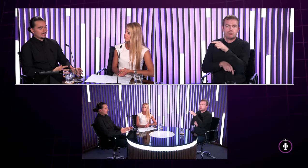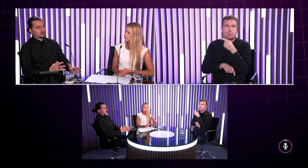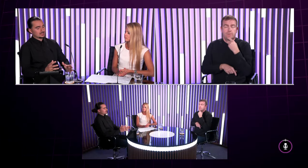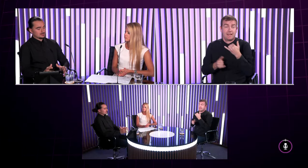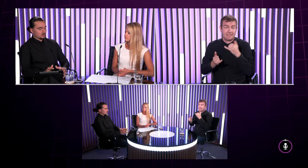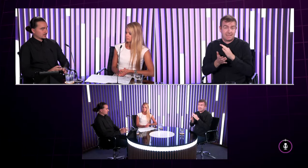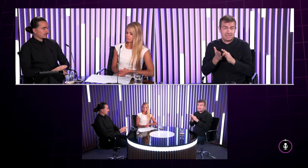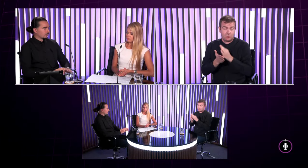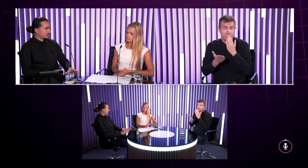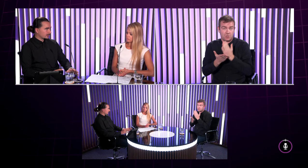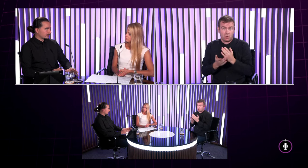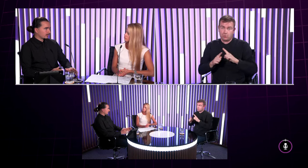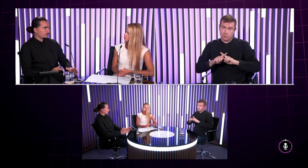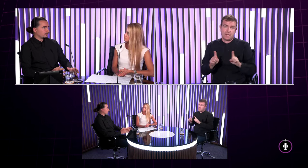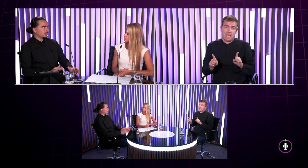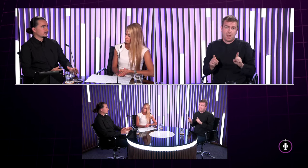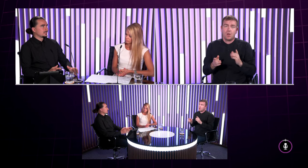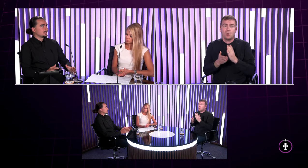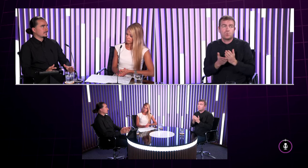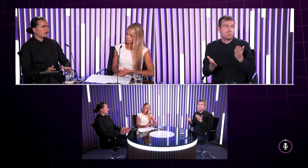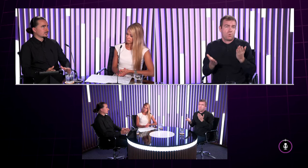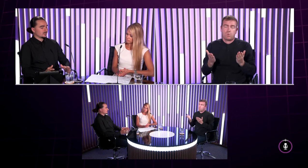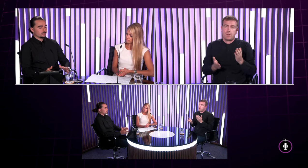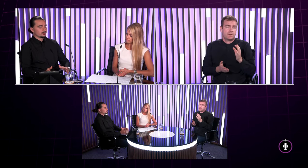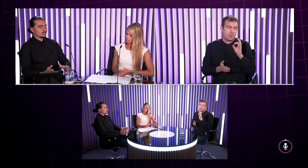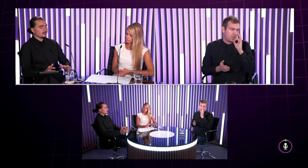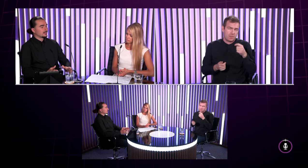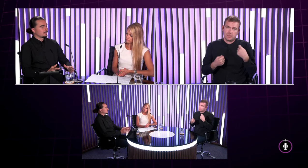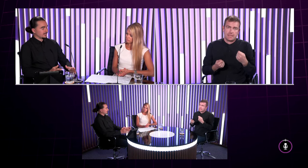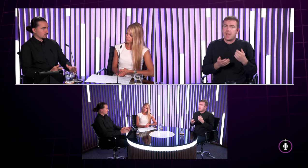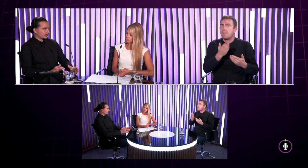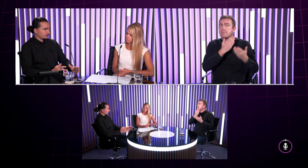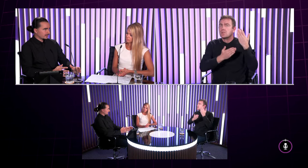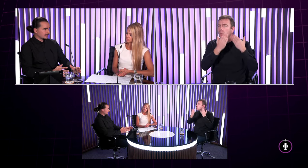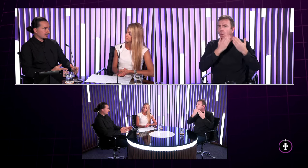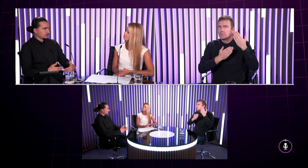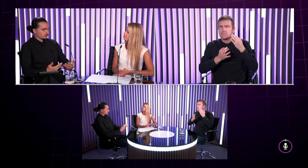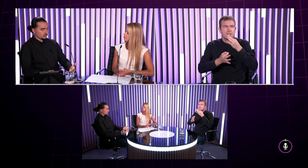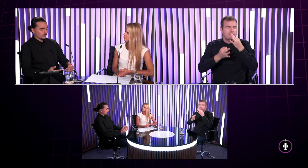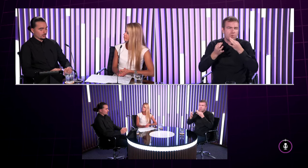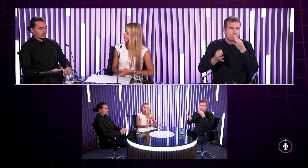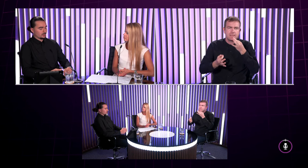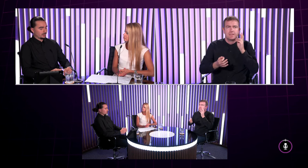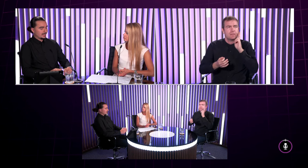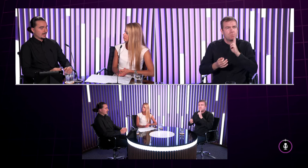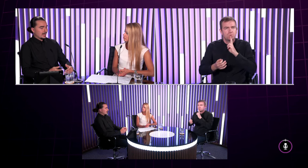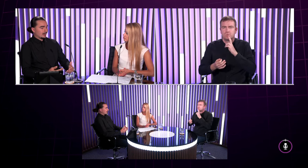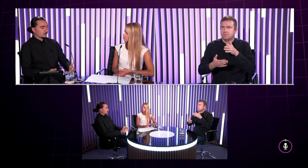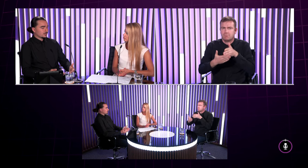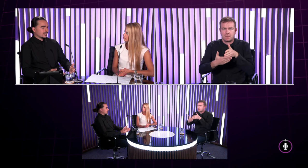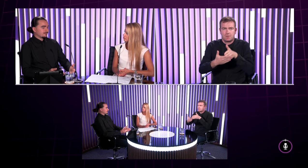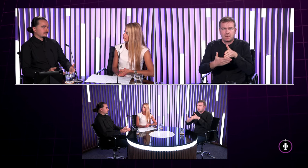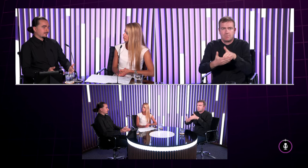dnes situácia z minulosti je neporovnatelná lebo v minulosti nie len že tí nepočujúci nemali prístup k informáciám z toho čo mi moji rodičia hovorili